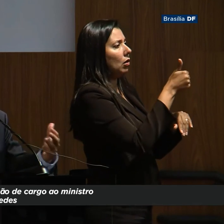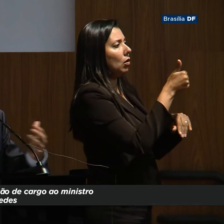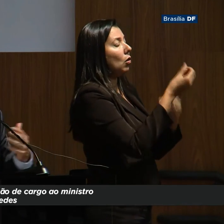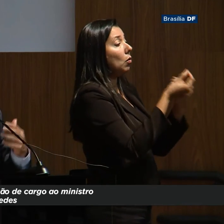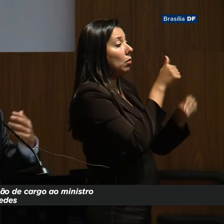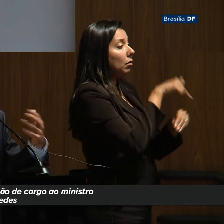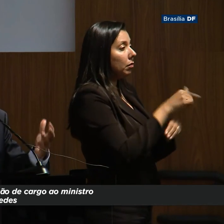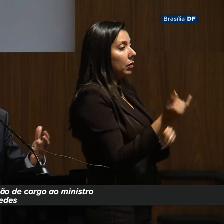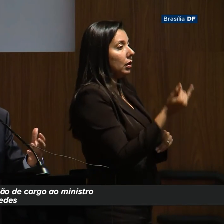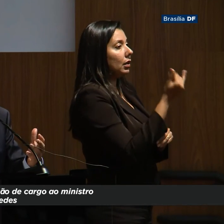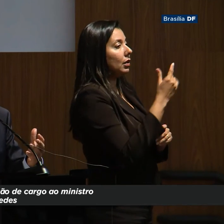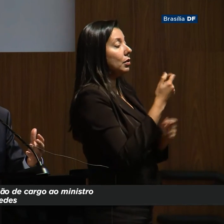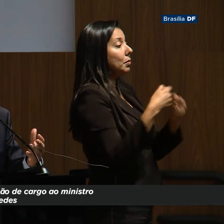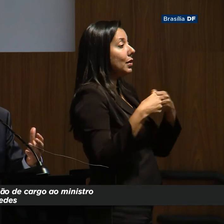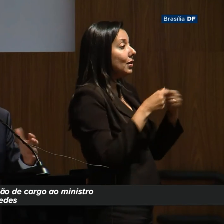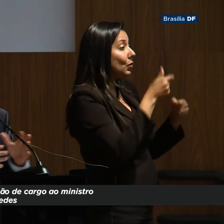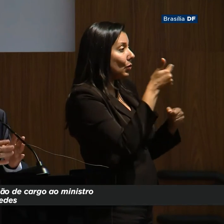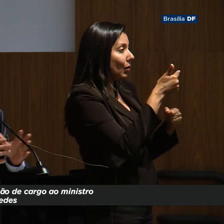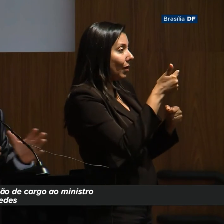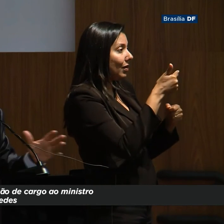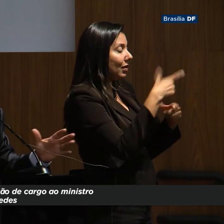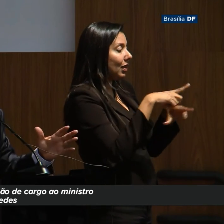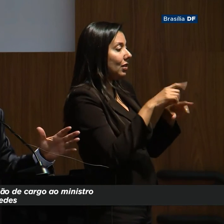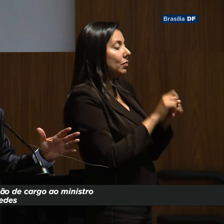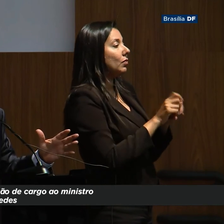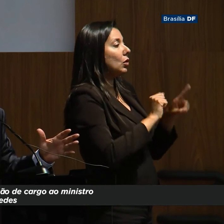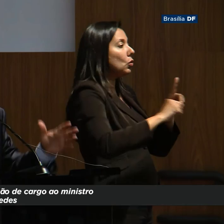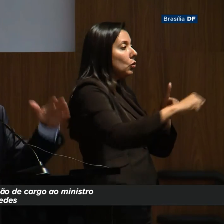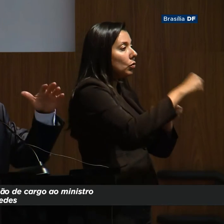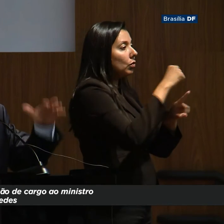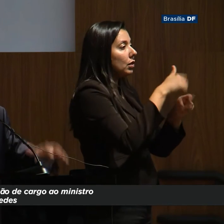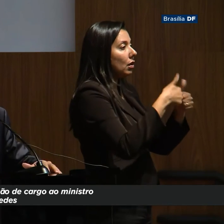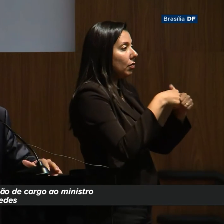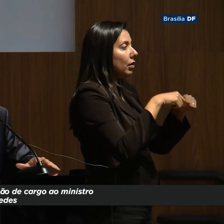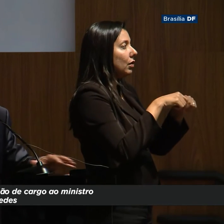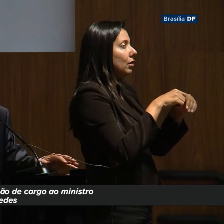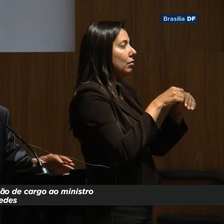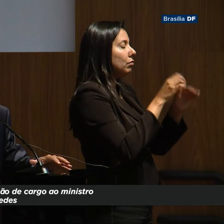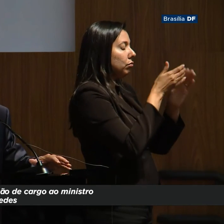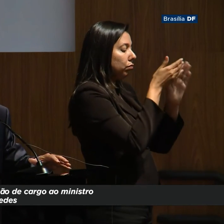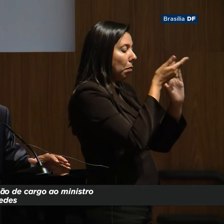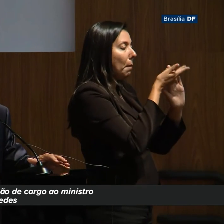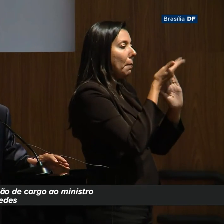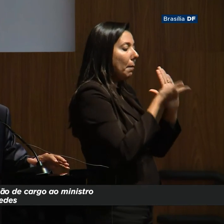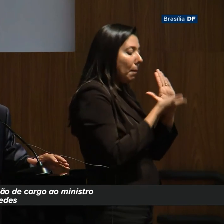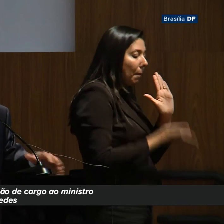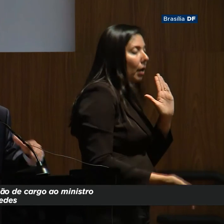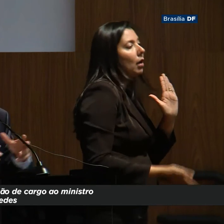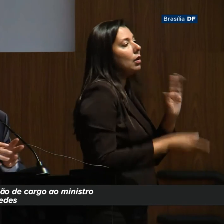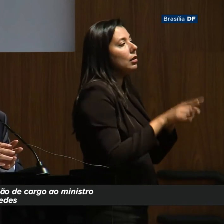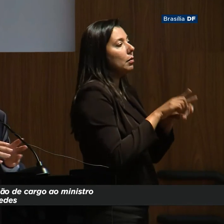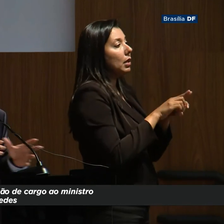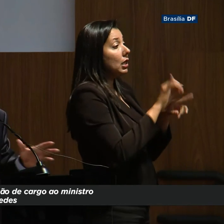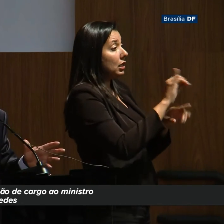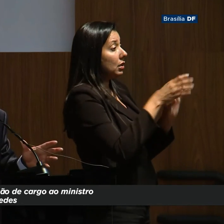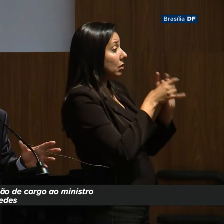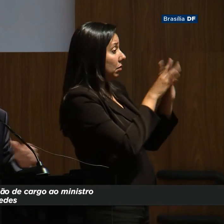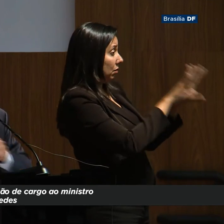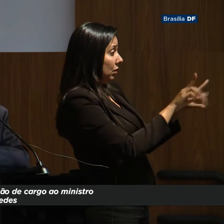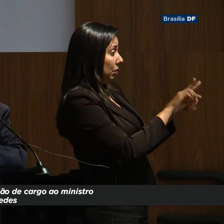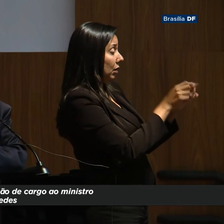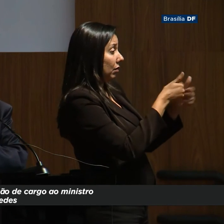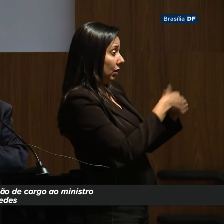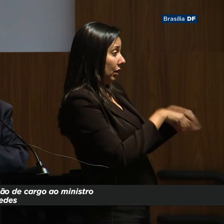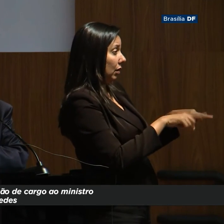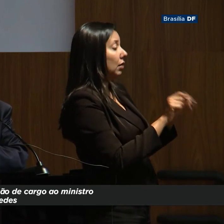importante, tem que ter os dois lados, então quando o social-democrata fica muito tempo, o crescimento desaba, se o liberal-democrata também ficar